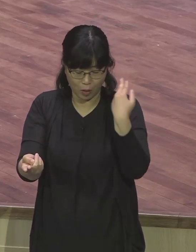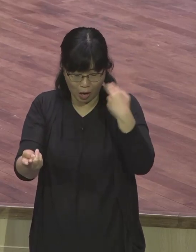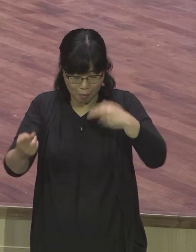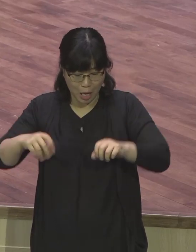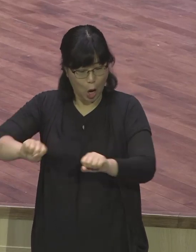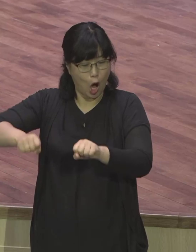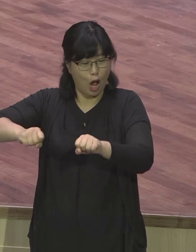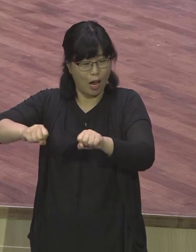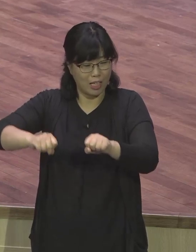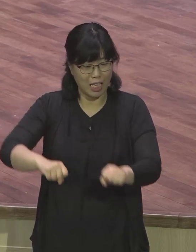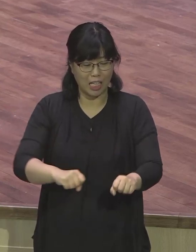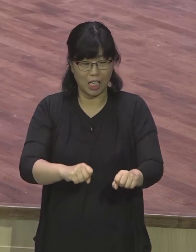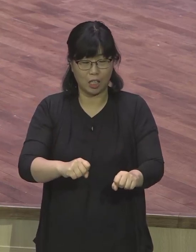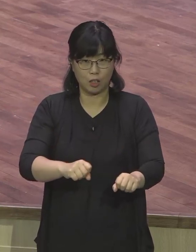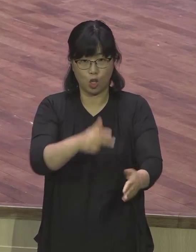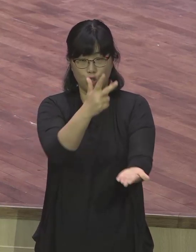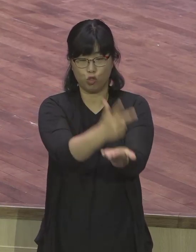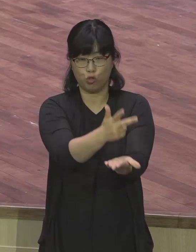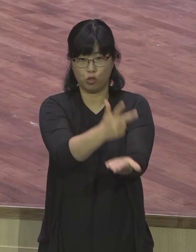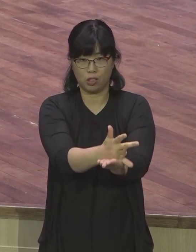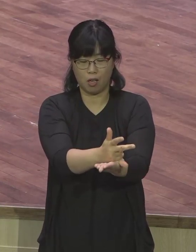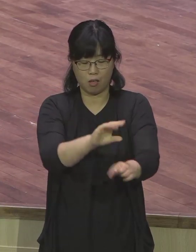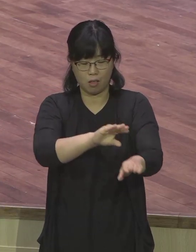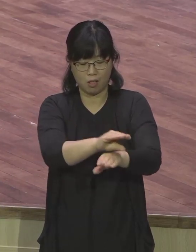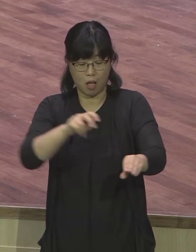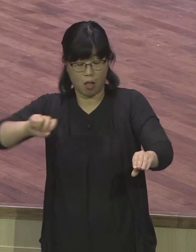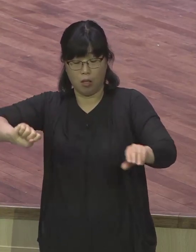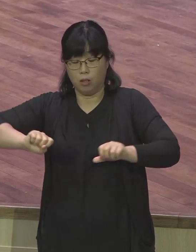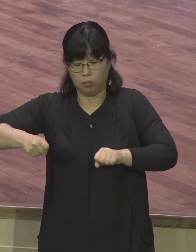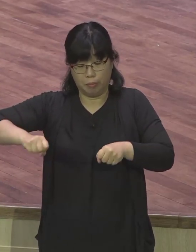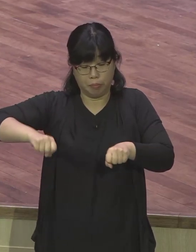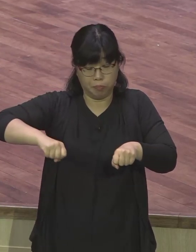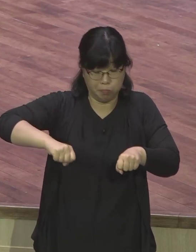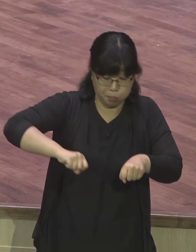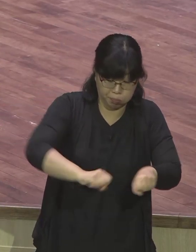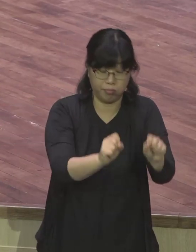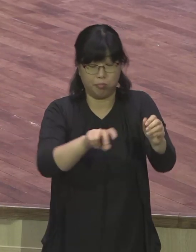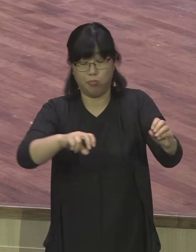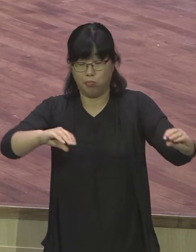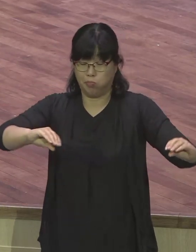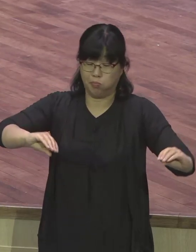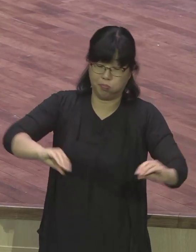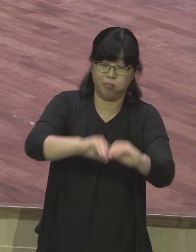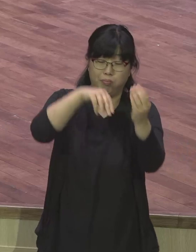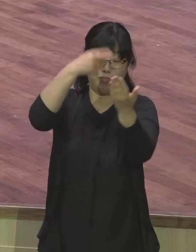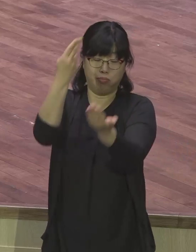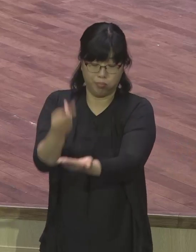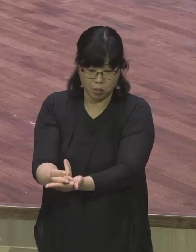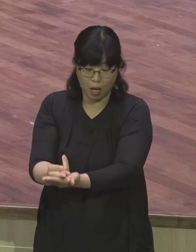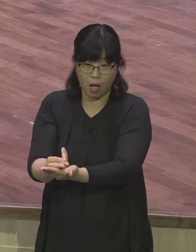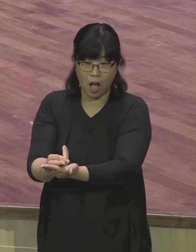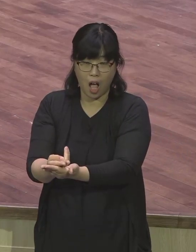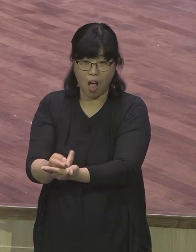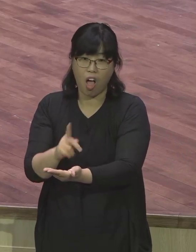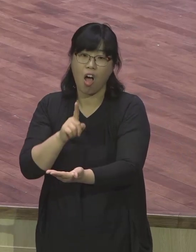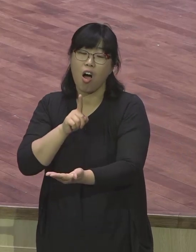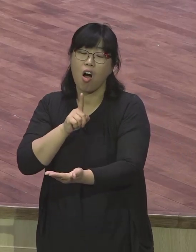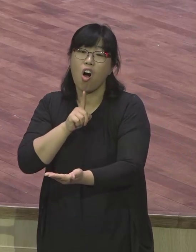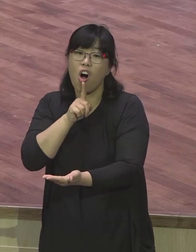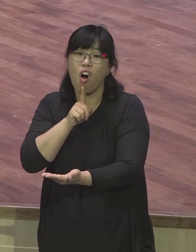누워있었습니다 그것을 보면서 저는 차하고 전명출도를 했는데 타박성이고 또 이 친구는 서 있던